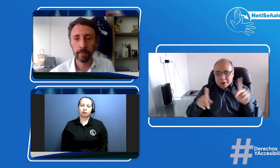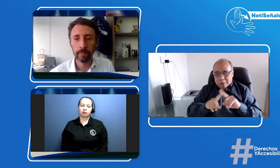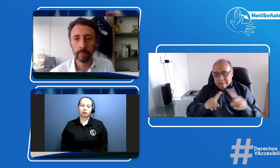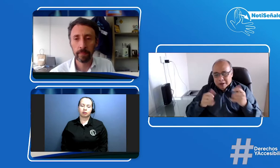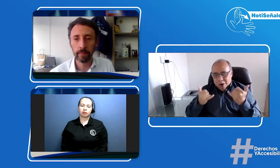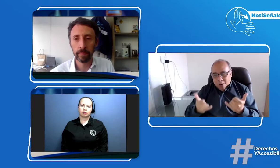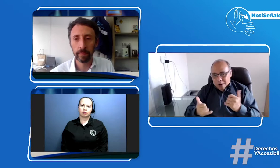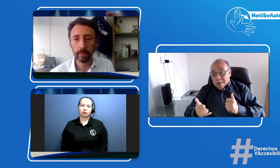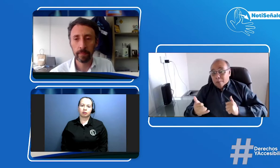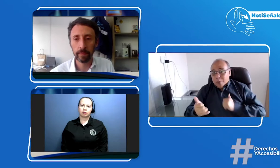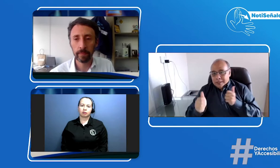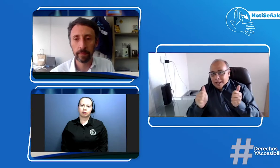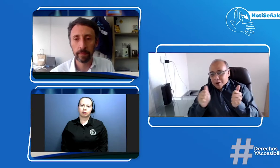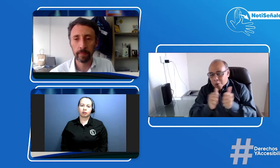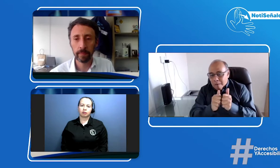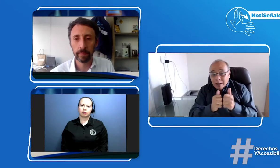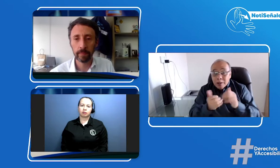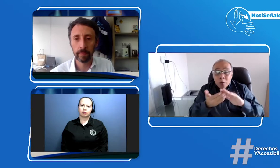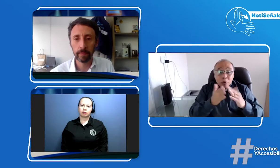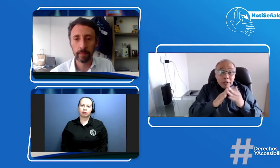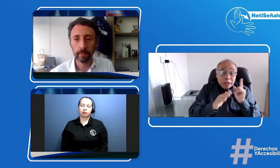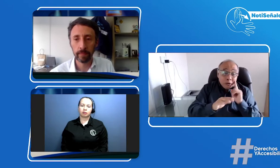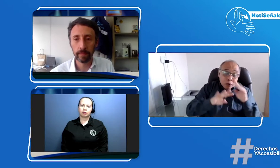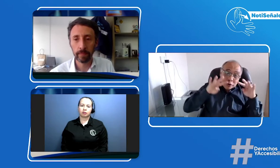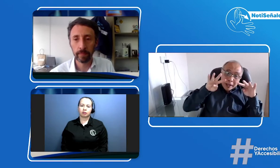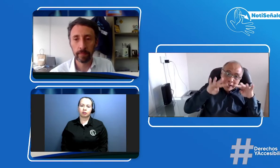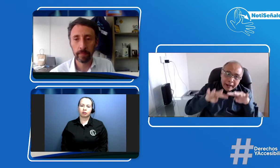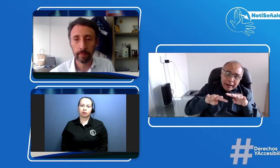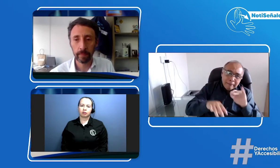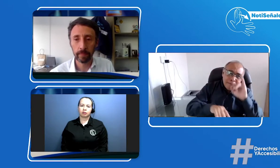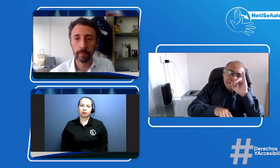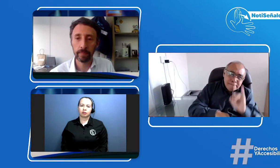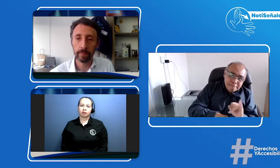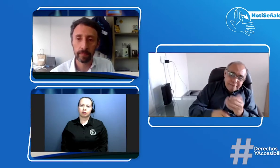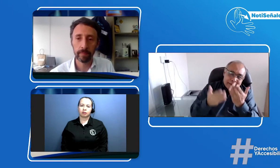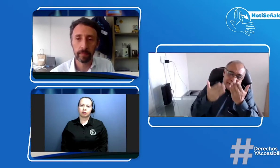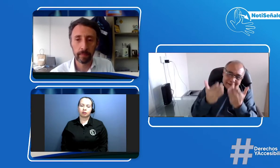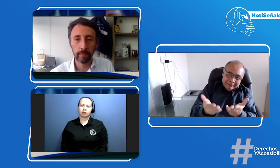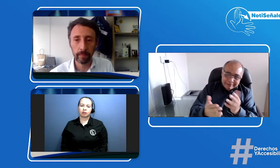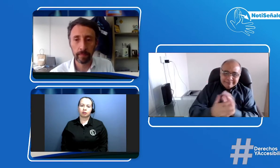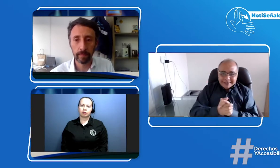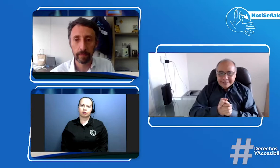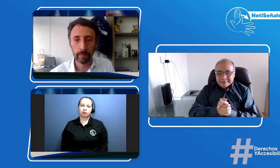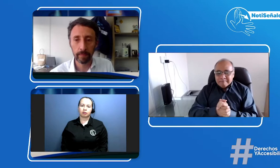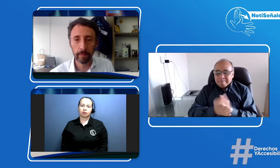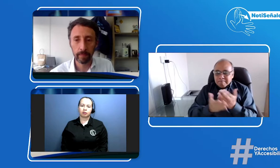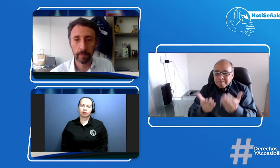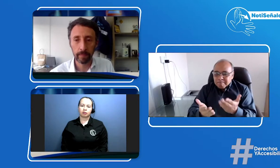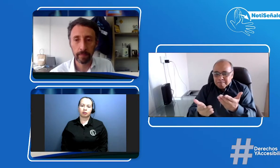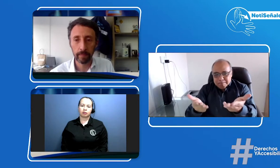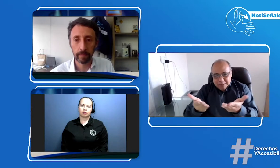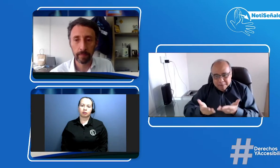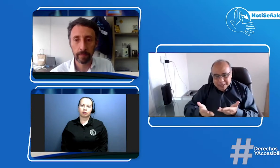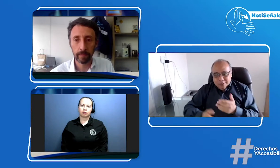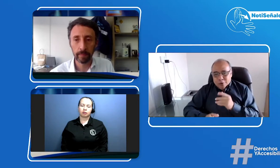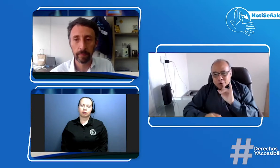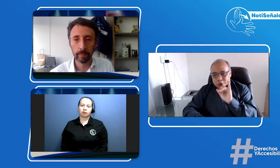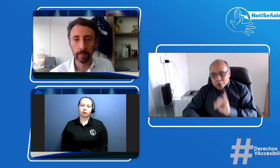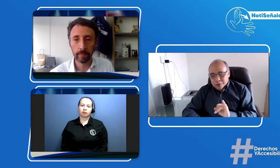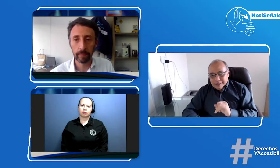bueno, ya todavía nos falta la C1, C2 y C3. Aprovechamos entonces su compañía también pues para saludarlo y que